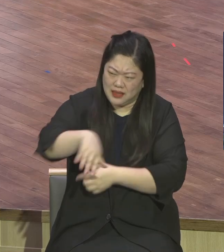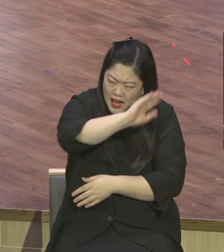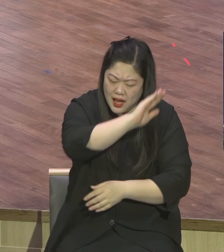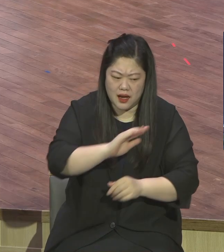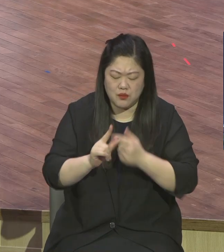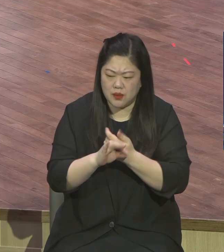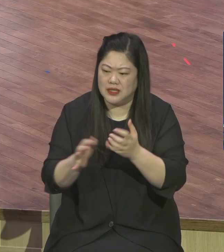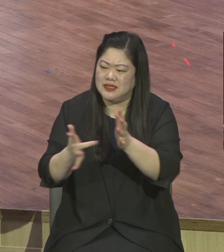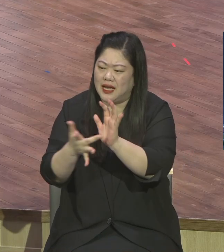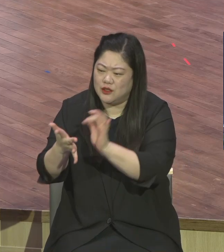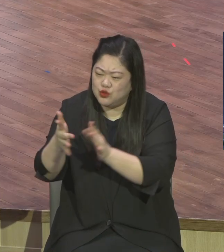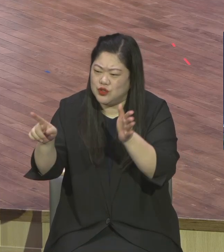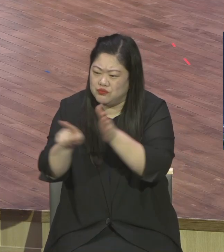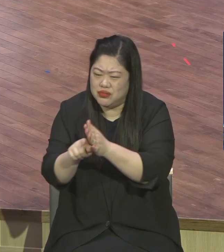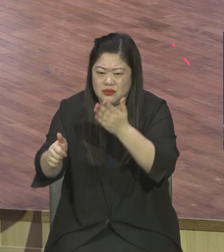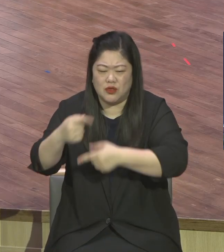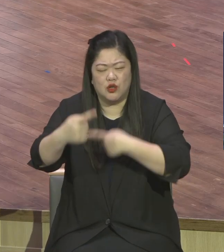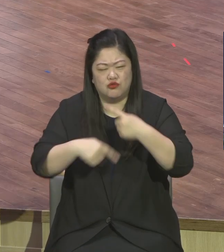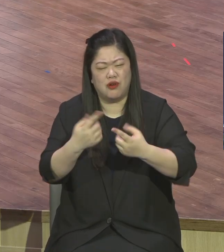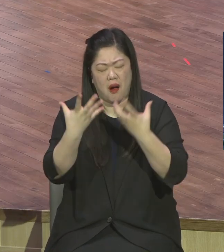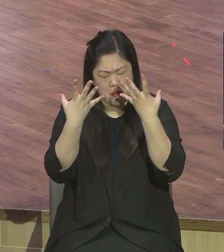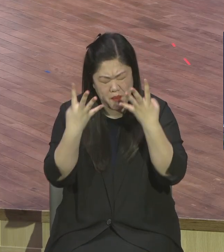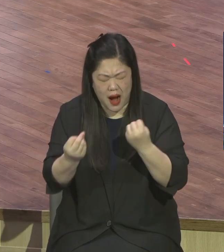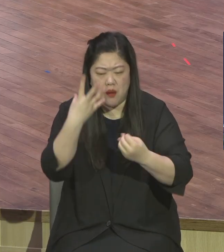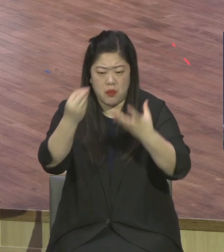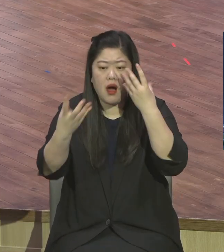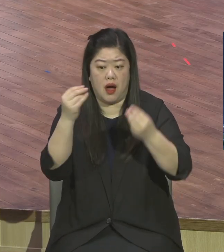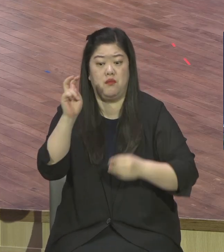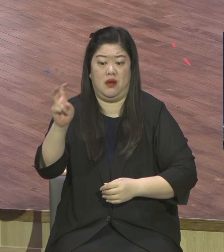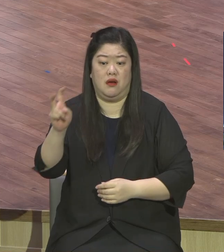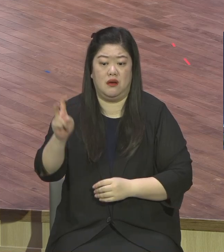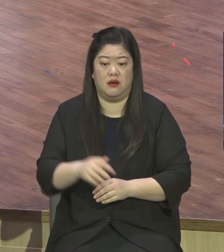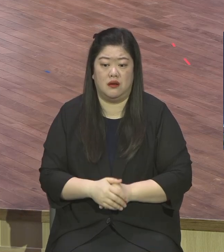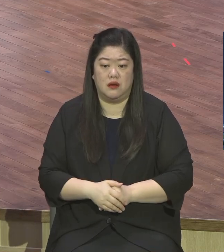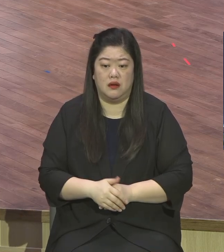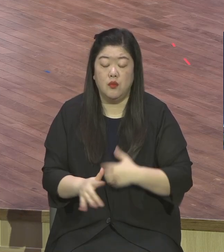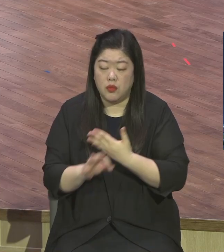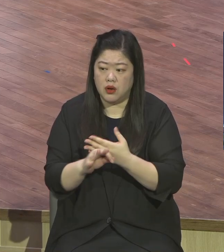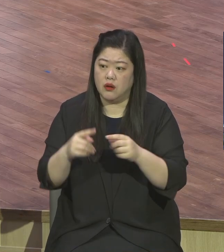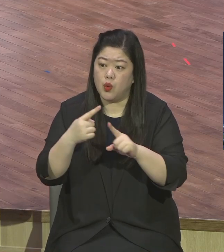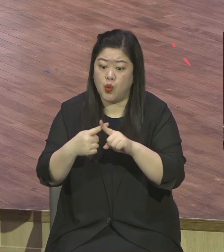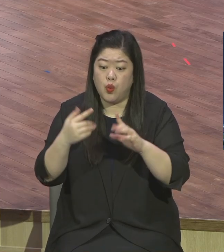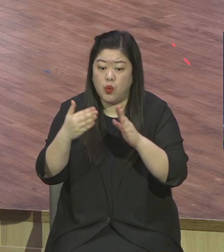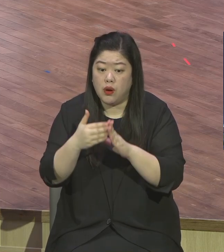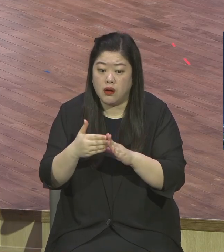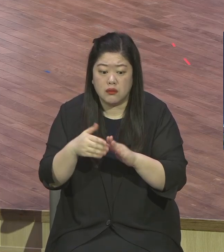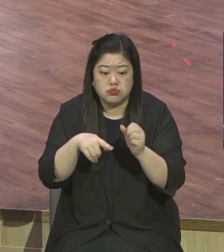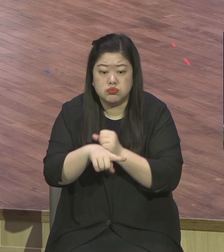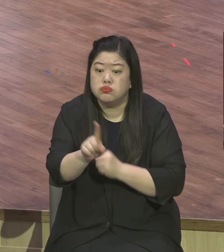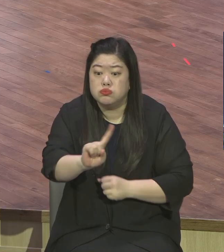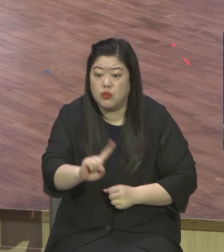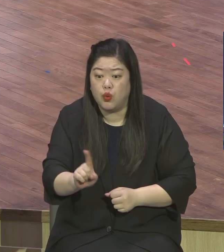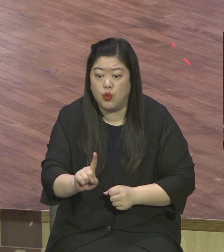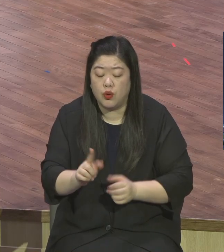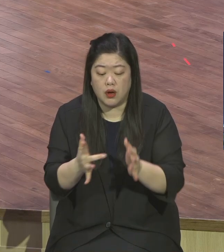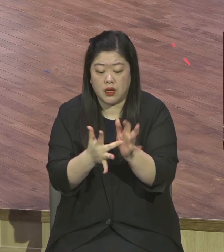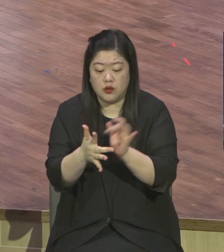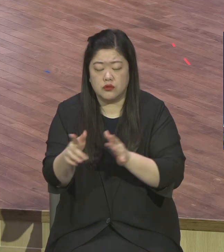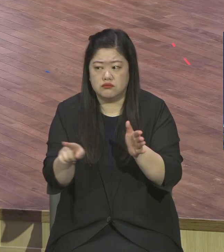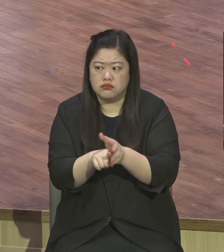그런데 왜 예수 믿어야 되는데 왜 교회 가야 되는데 그 이유를 모르기 때문에 별 관심이